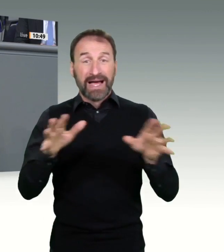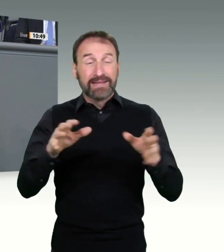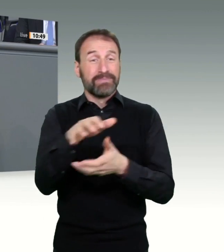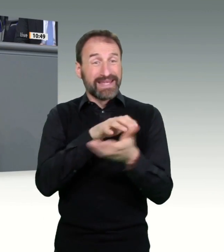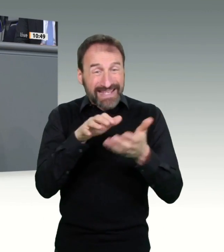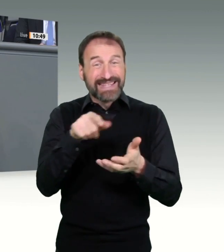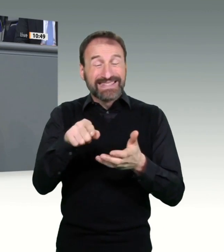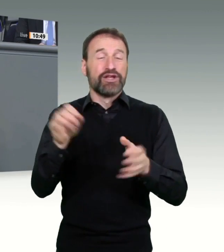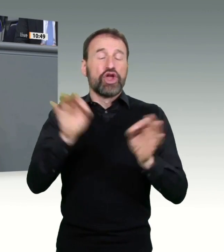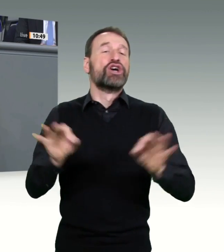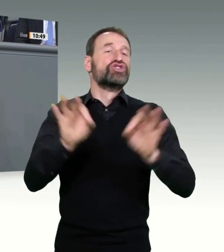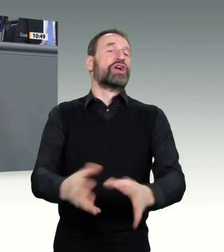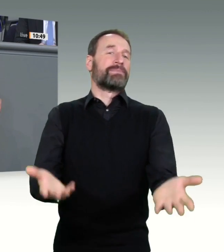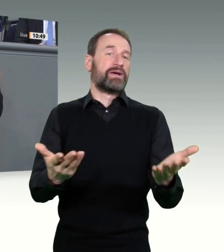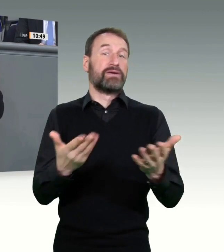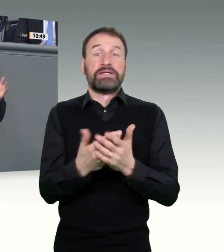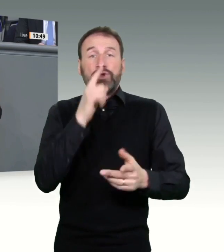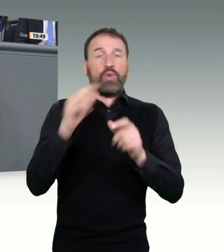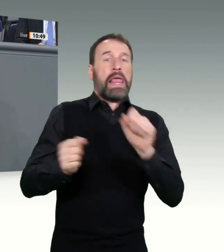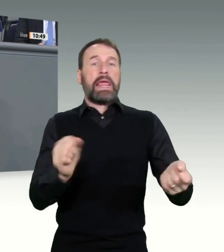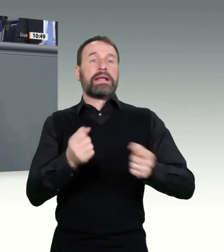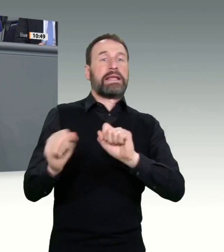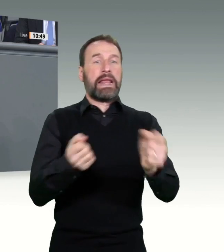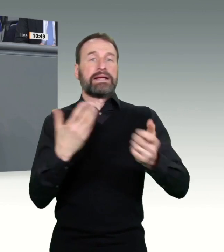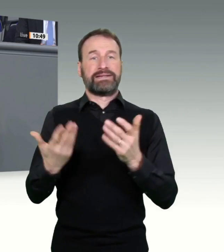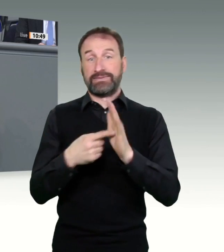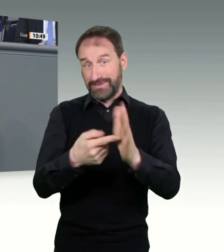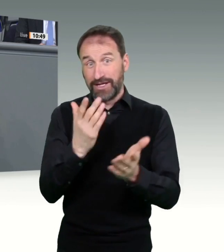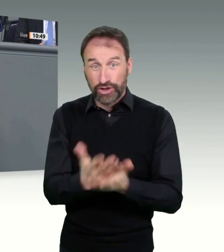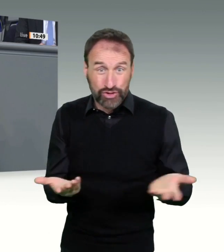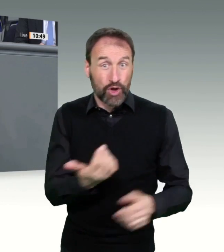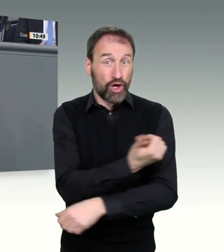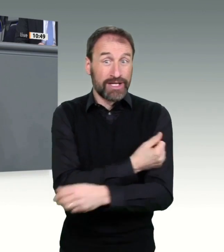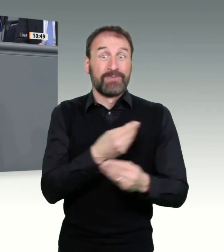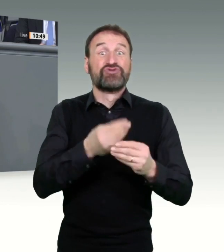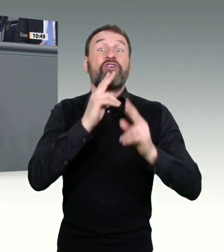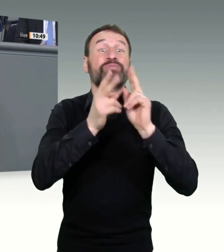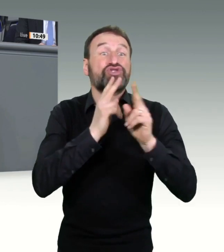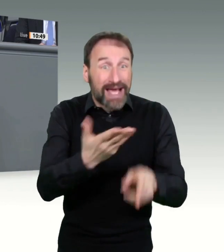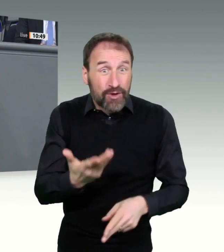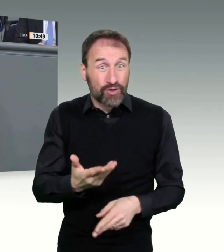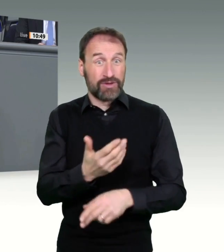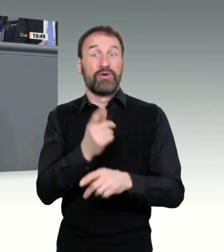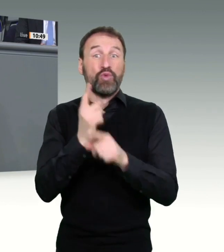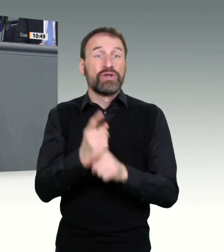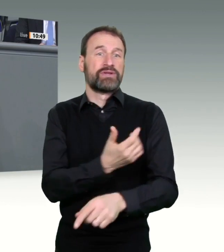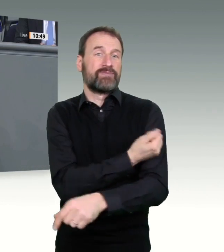Der Ruf nach Digitalisierung ist eine Pseudolösung, solange nicht zugleich in mehr Personal investiert wird.